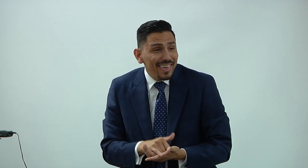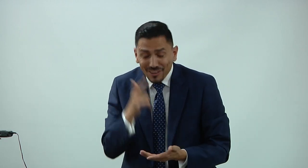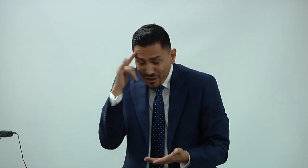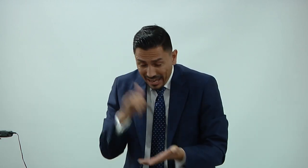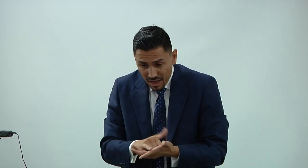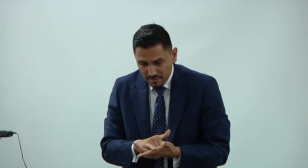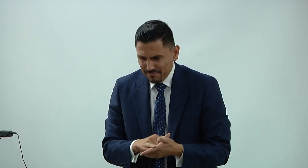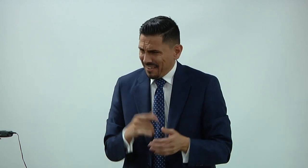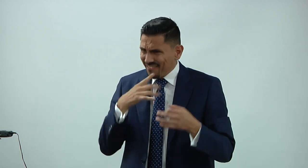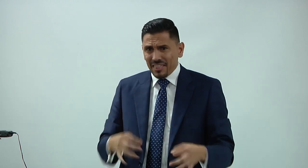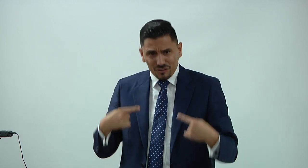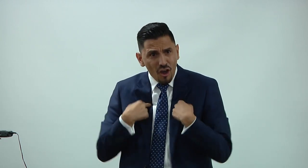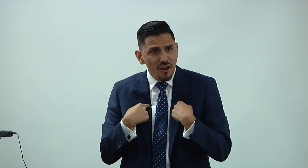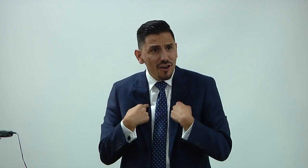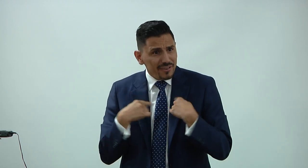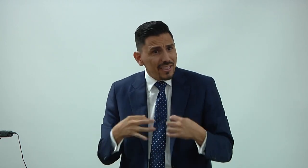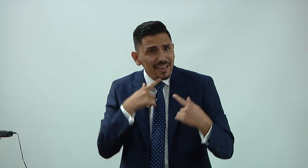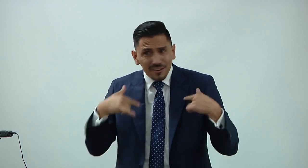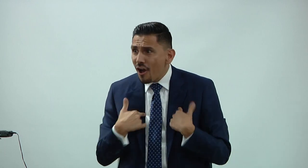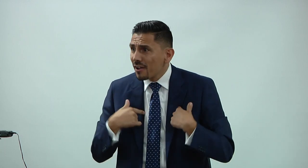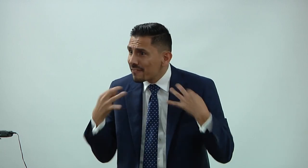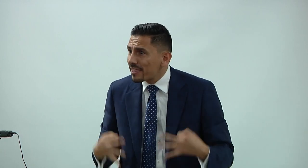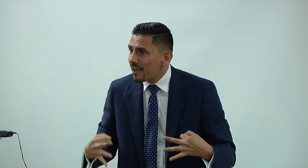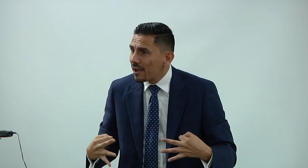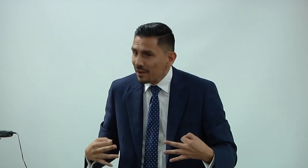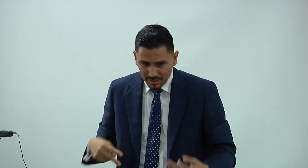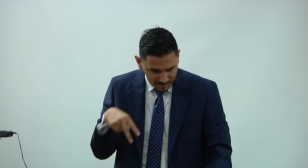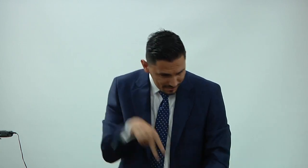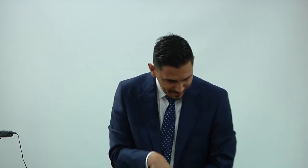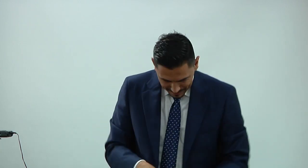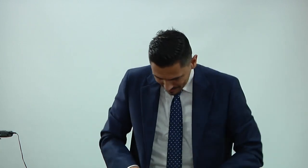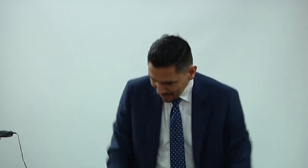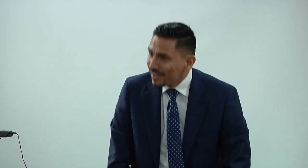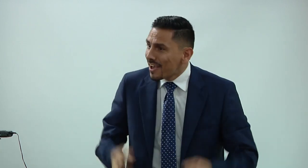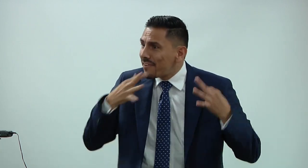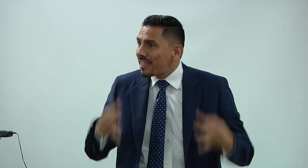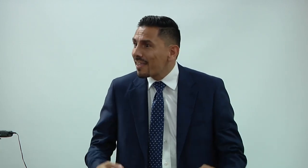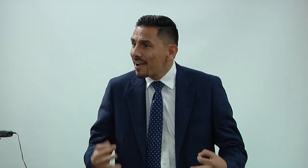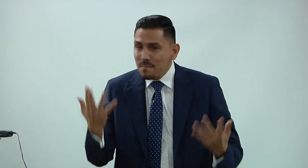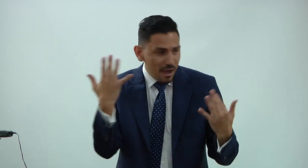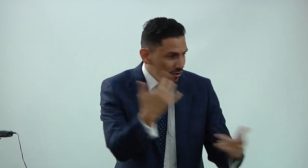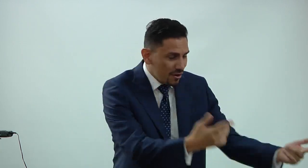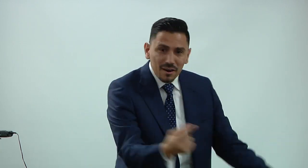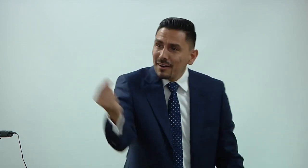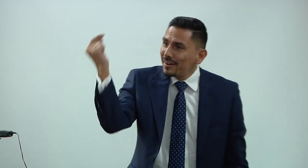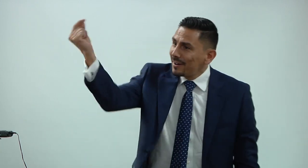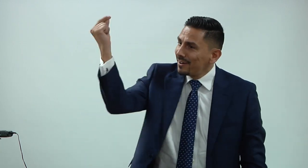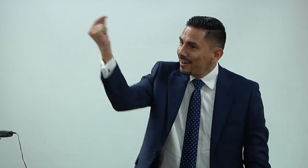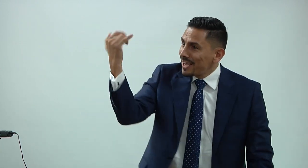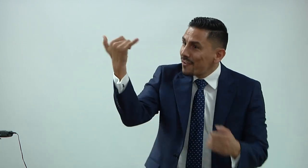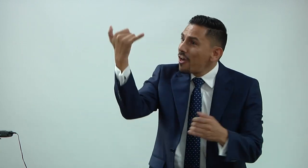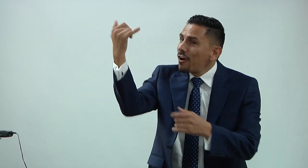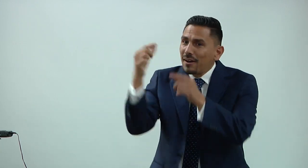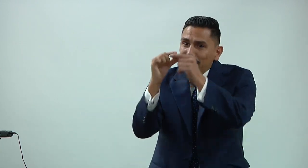no lo puedo creer, no lo creo aún. De verdad, yo, yo, de verdad, aquí, parado aquí, de verdad,